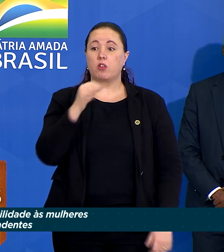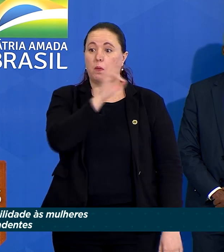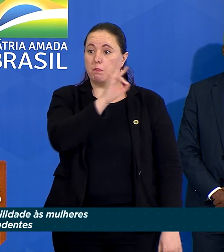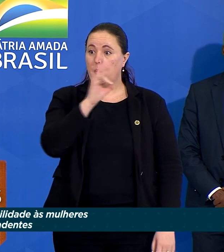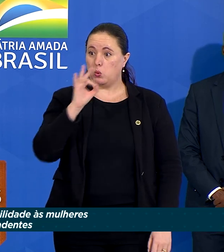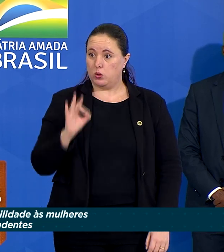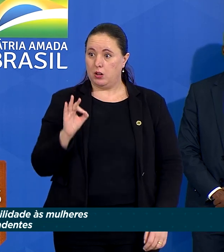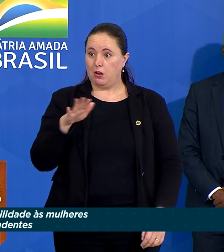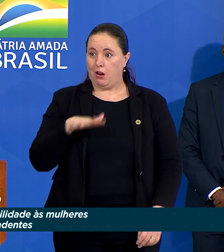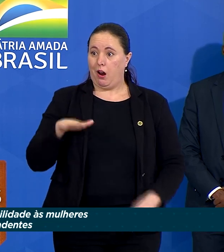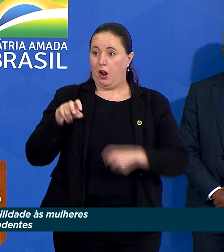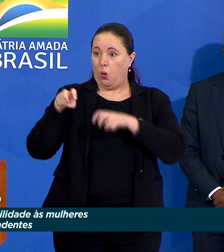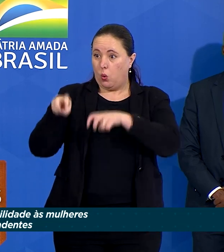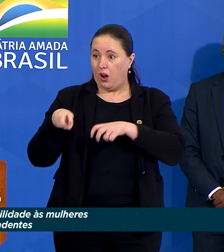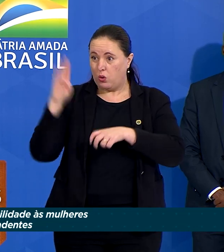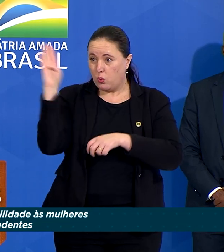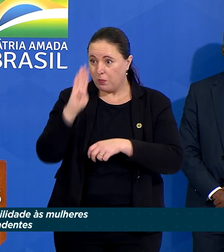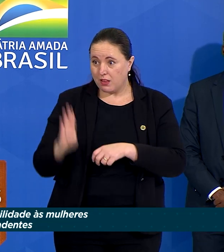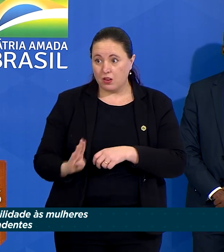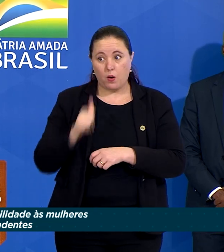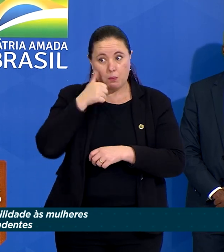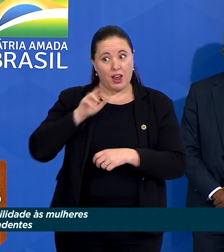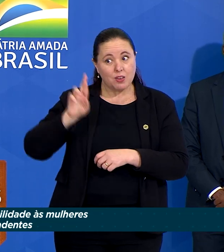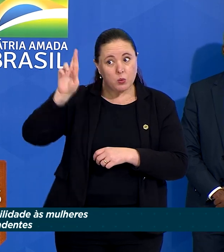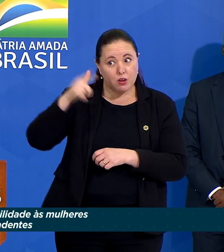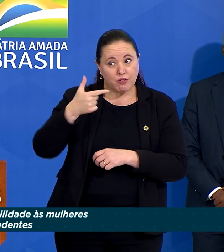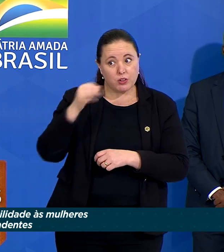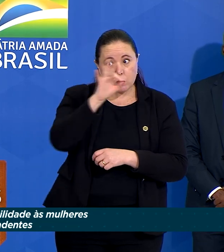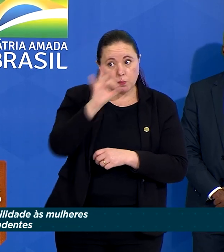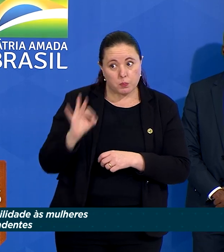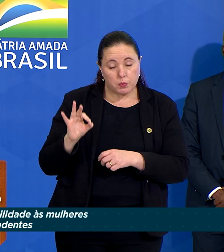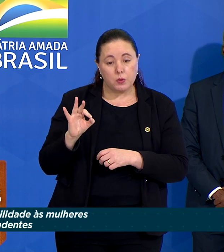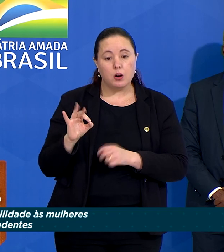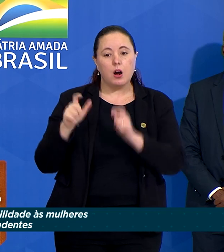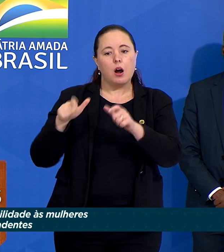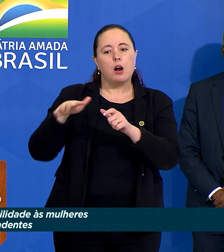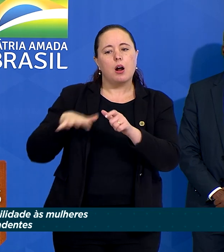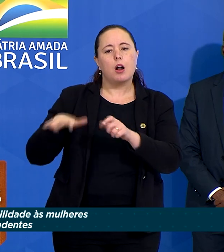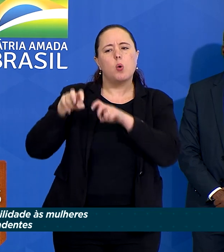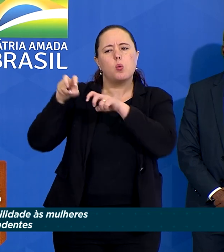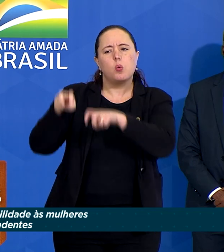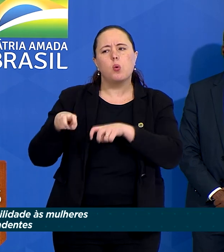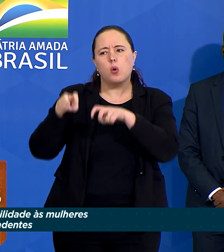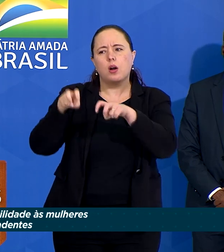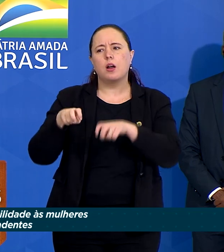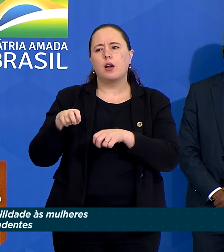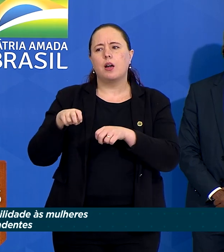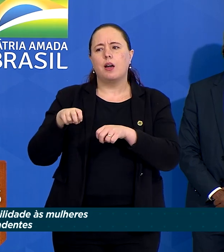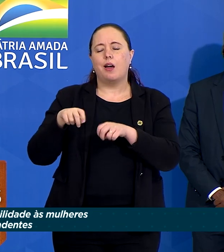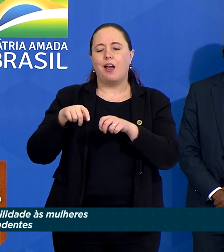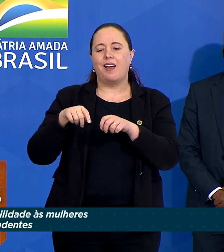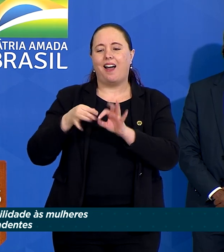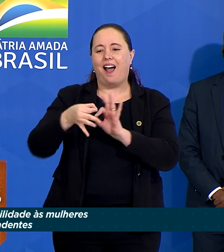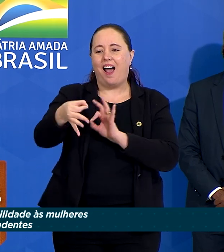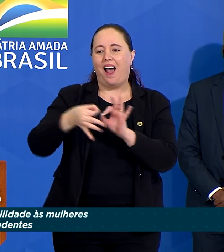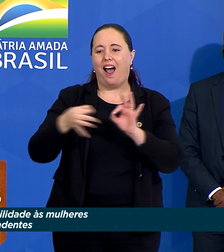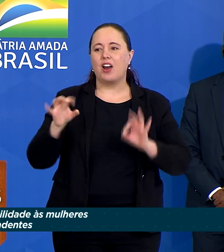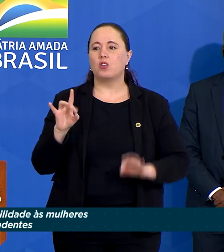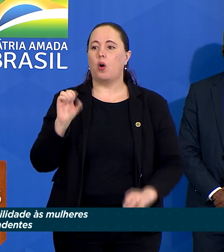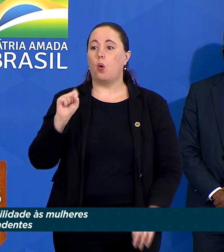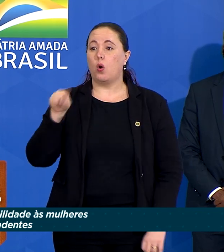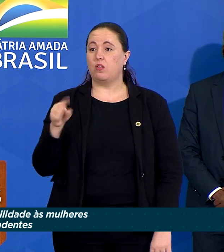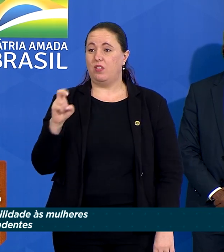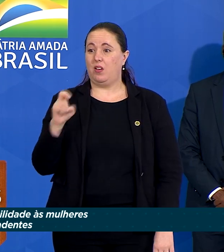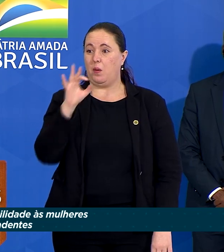estabelecimentos rurais no Brasil, no Brasil, a área desses estabelecimentos equivale a apenas 8,5% da área